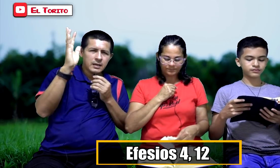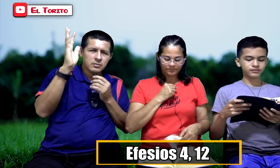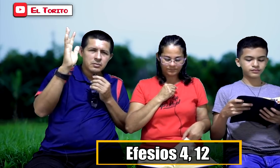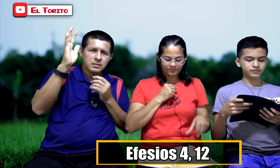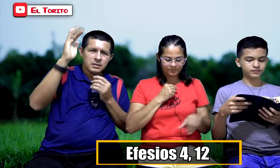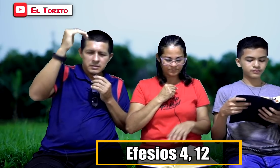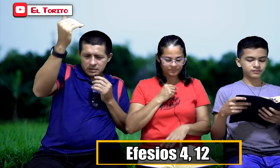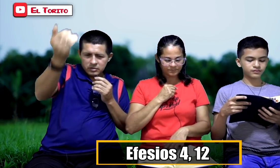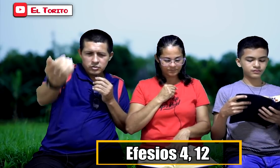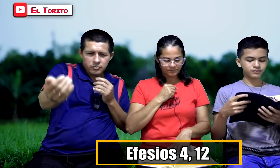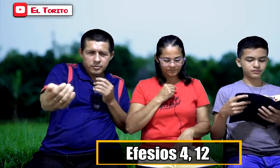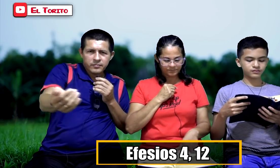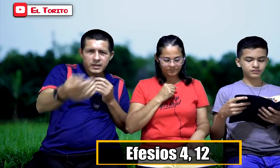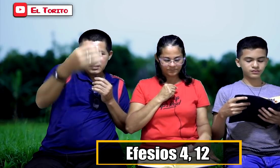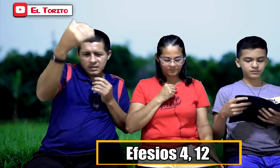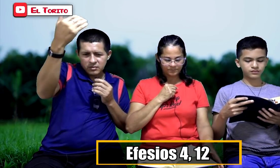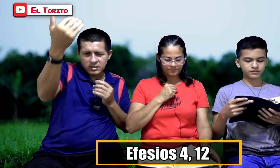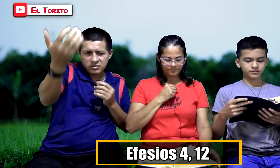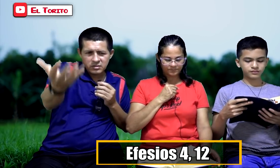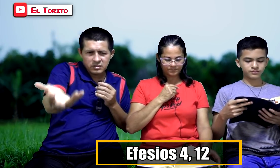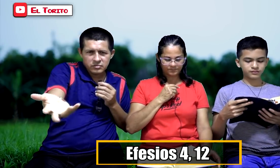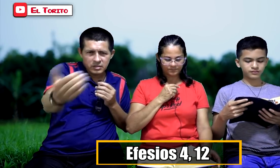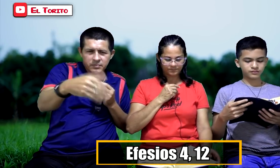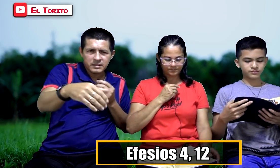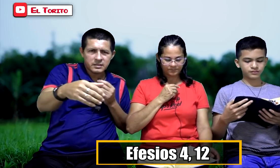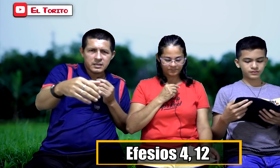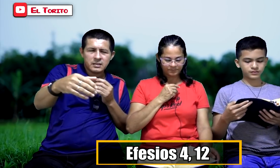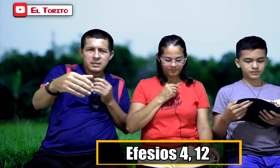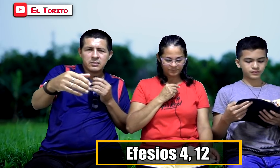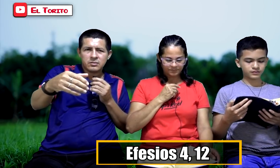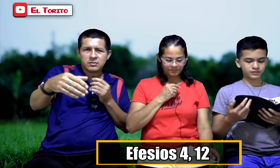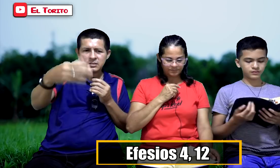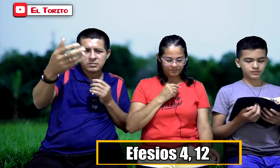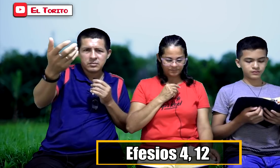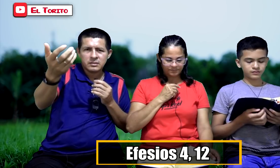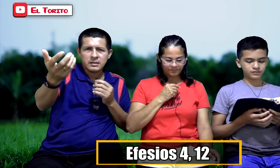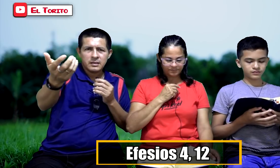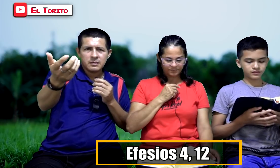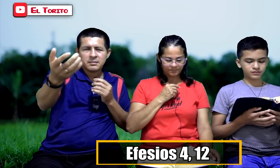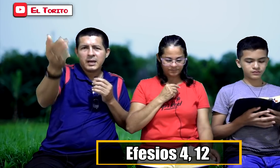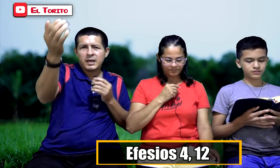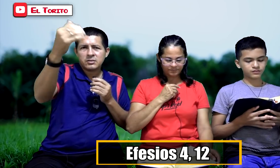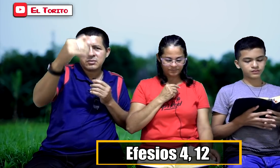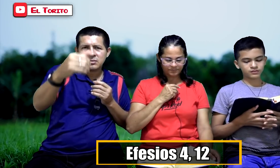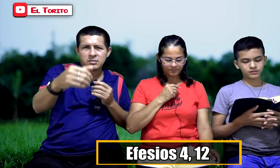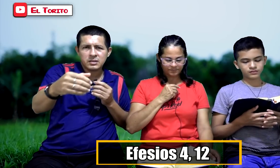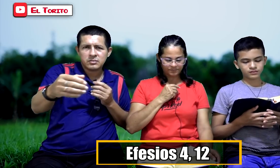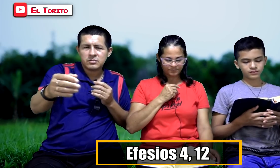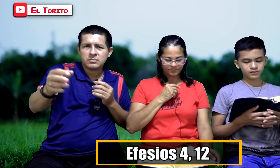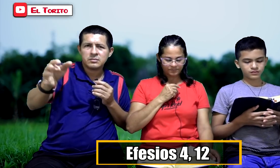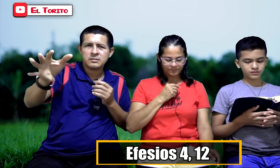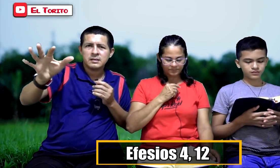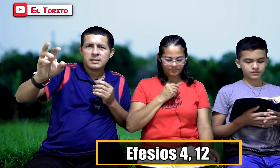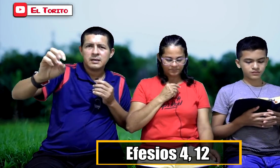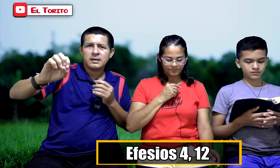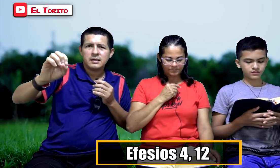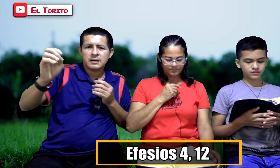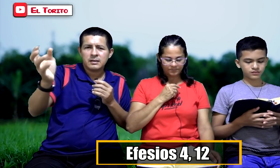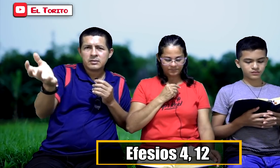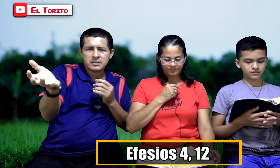algo. Los que son profetas, los que son, ustedes lo pueden seguir leyendo. Los que son maestros, los que son, los que